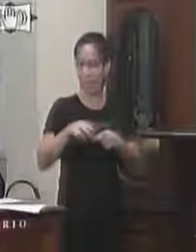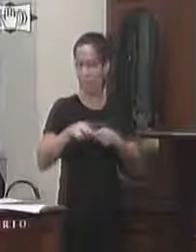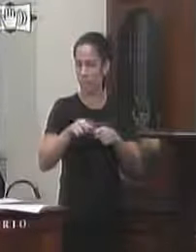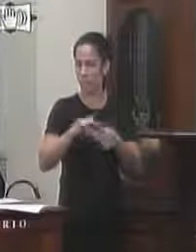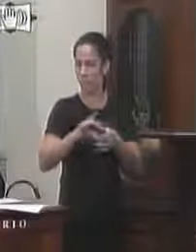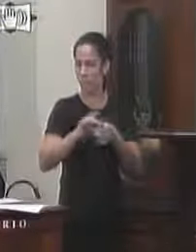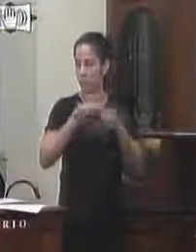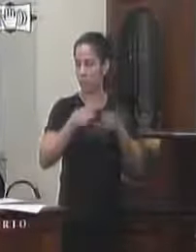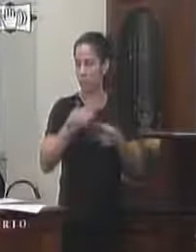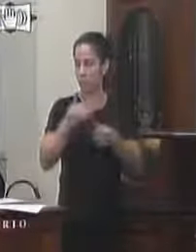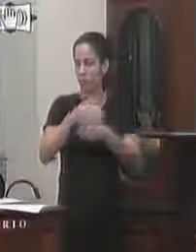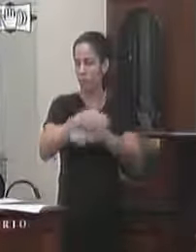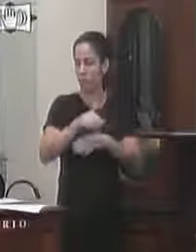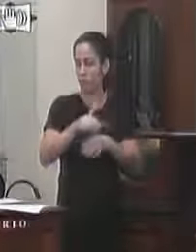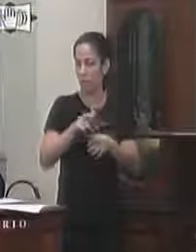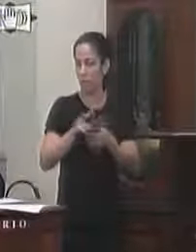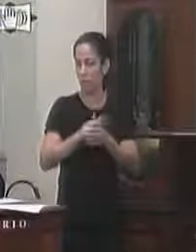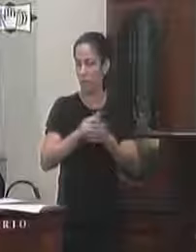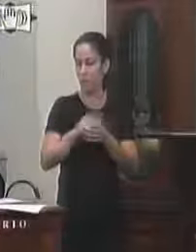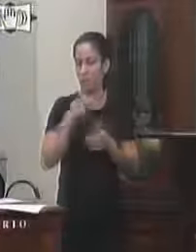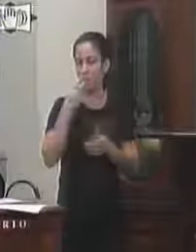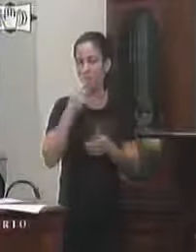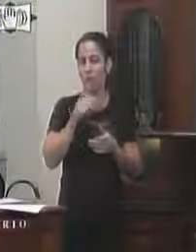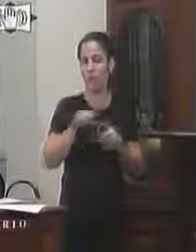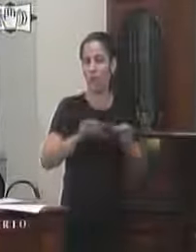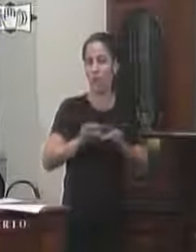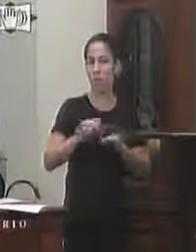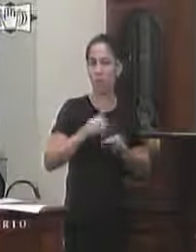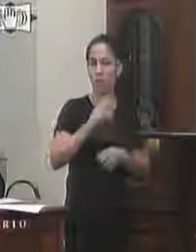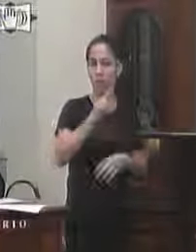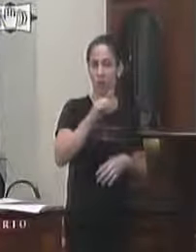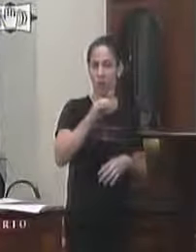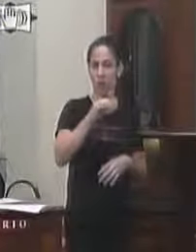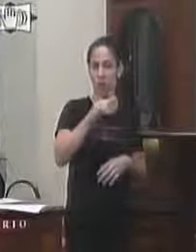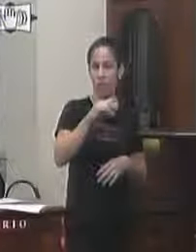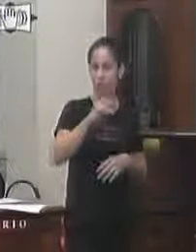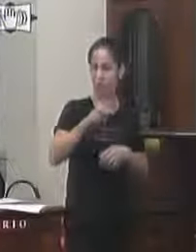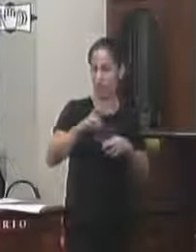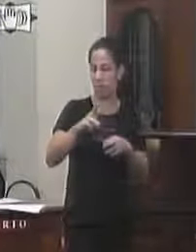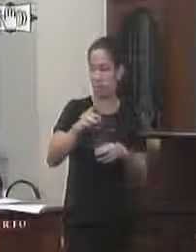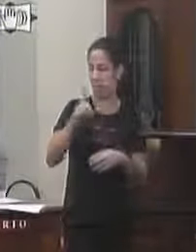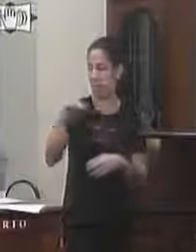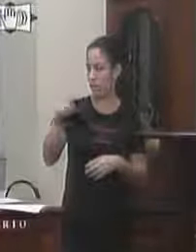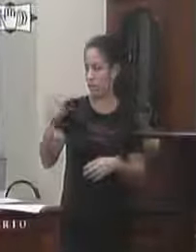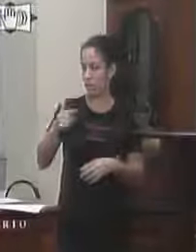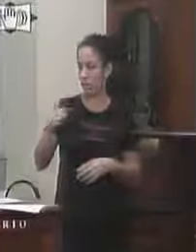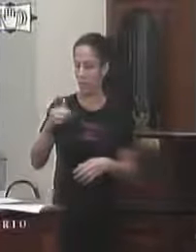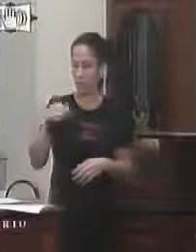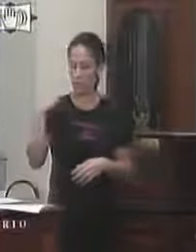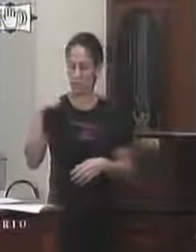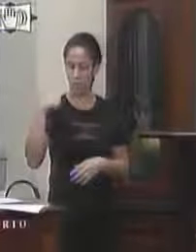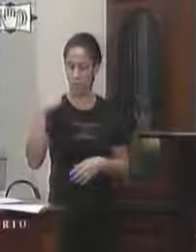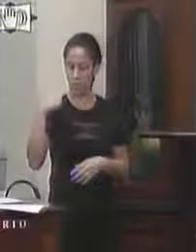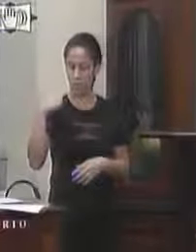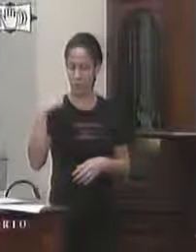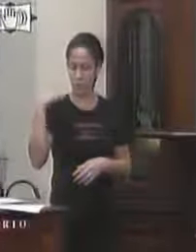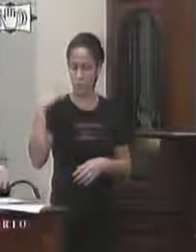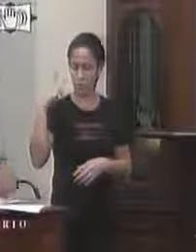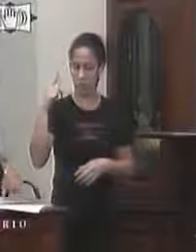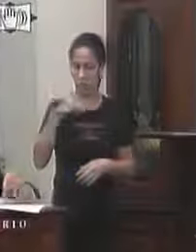inserção do município de Valença no citado programa em tela sala das sessões 22 de agosto vereador professor Rafael